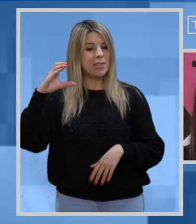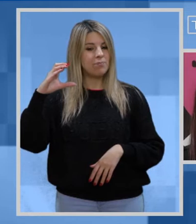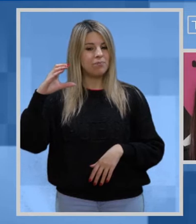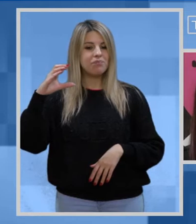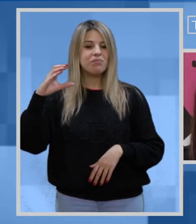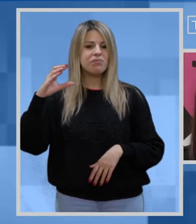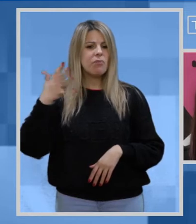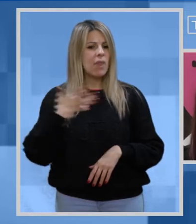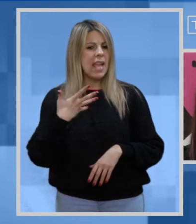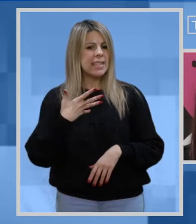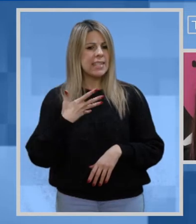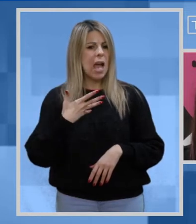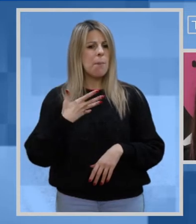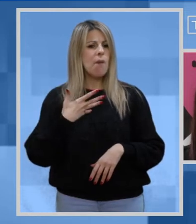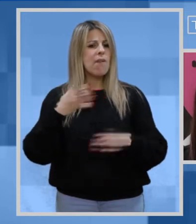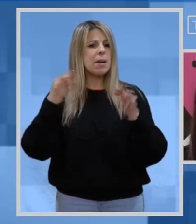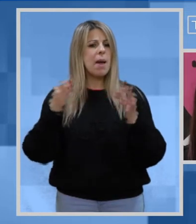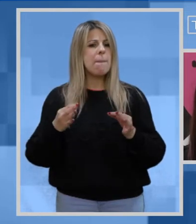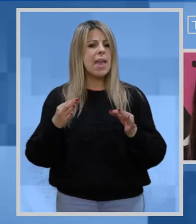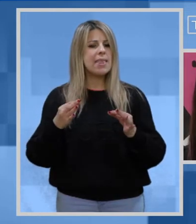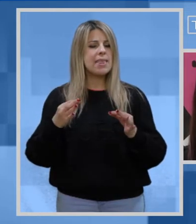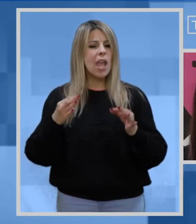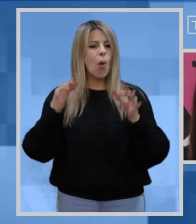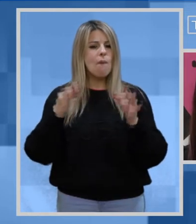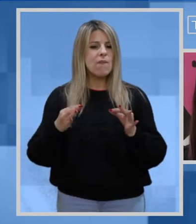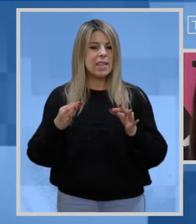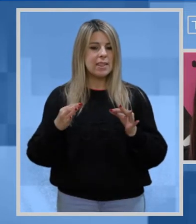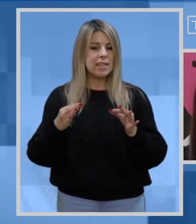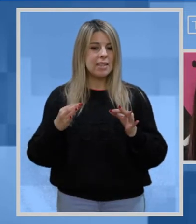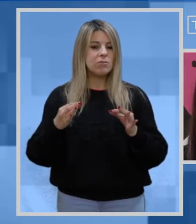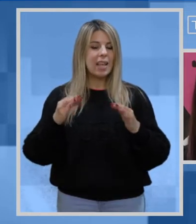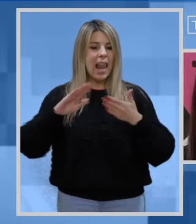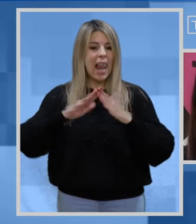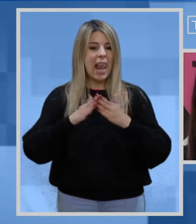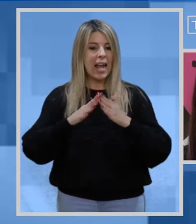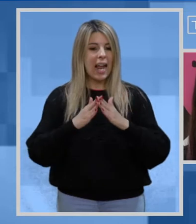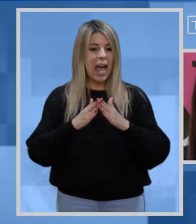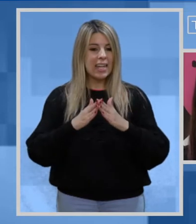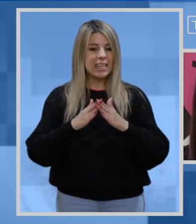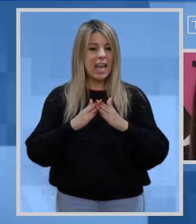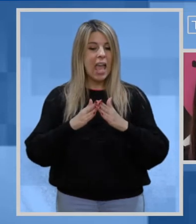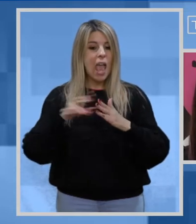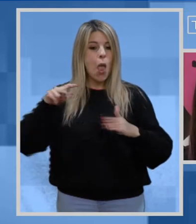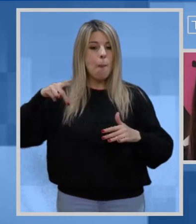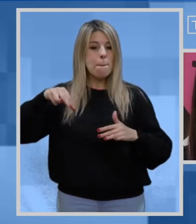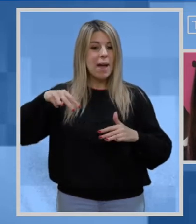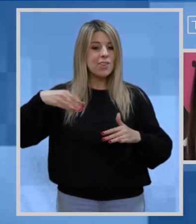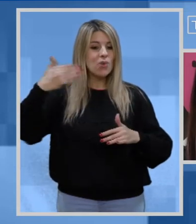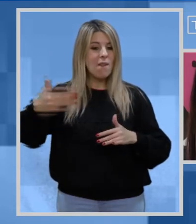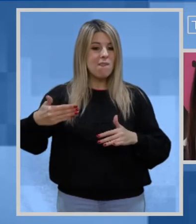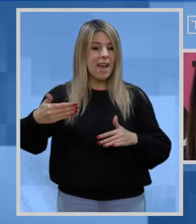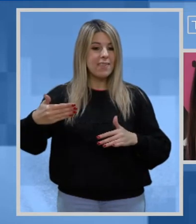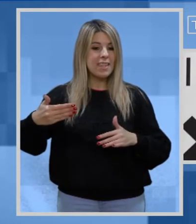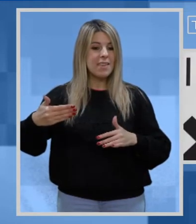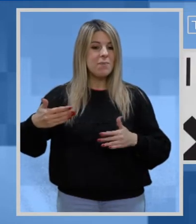Siamo fermamente convinti che l'adozione della carta costituisca un sostanziale passo avanti a garanzia